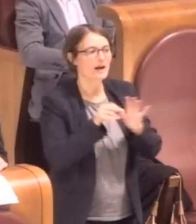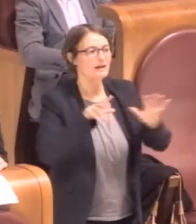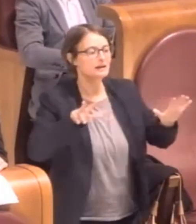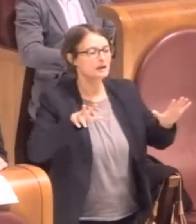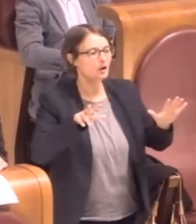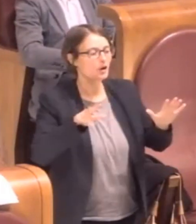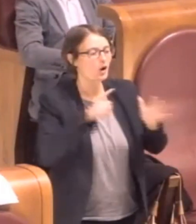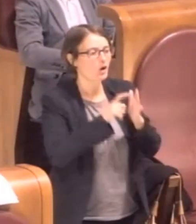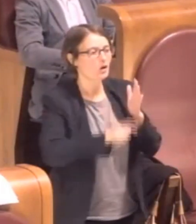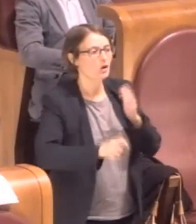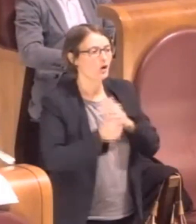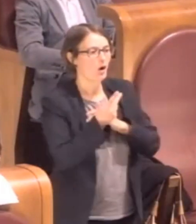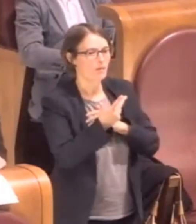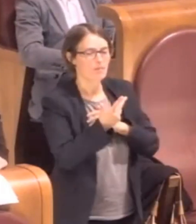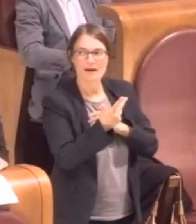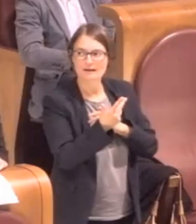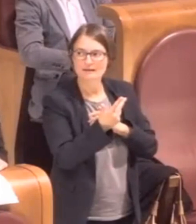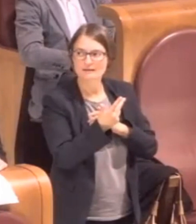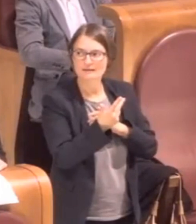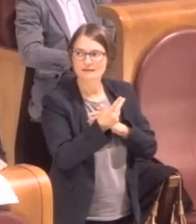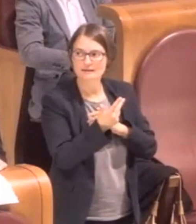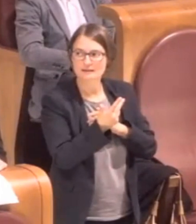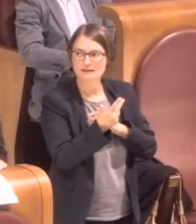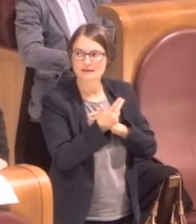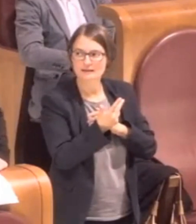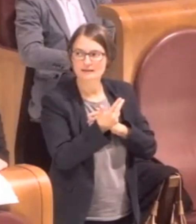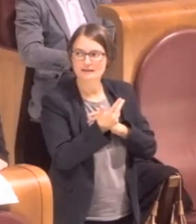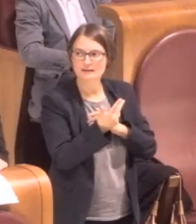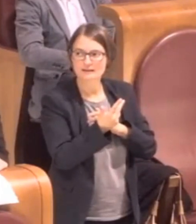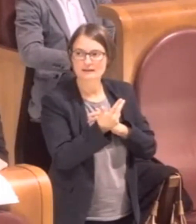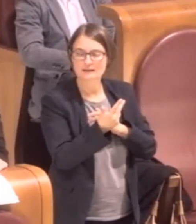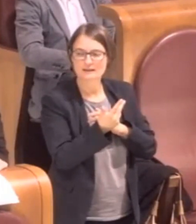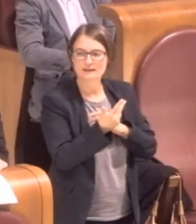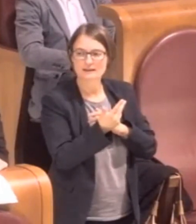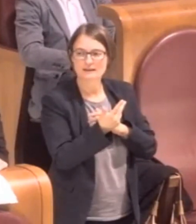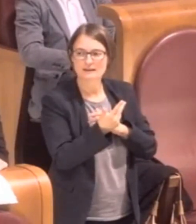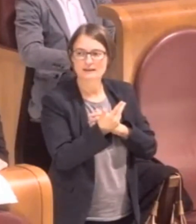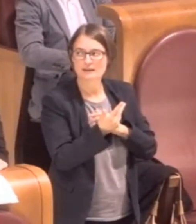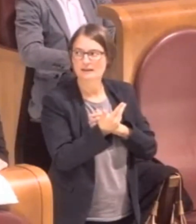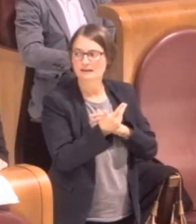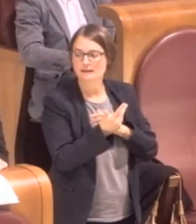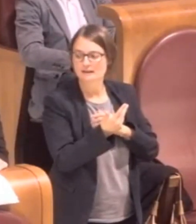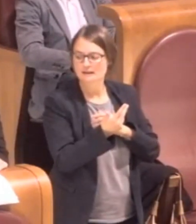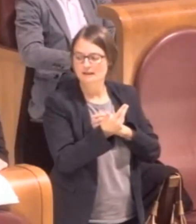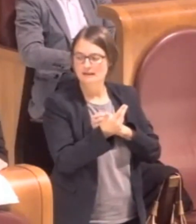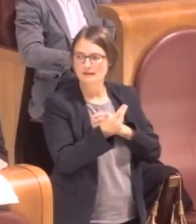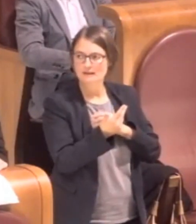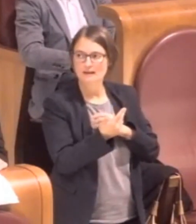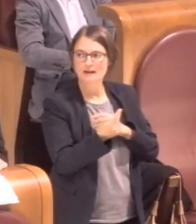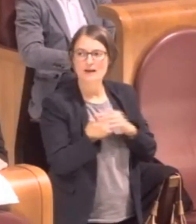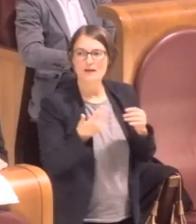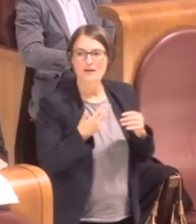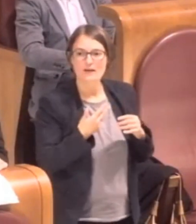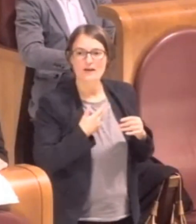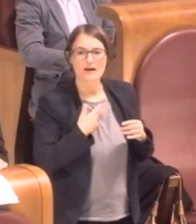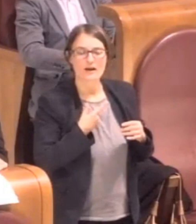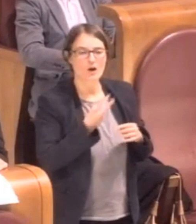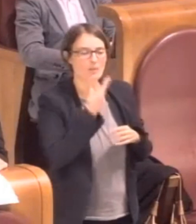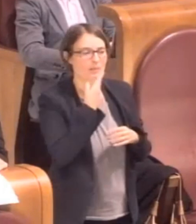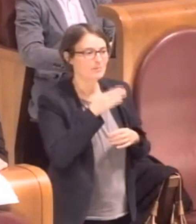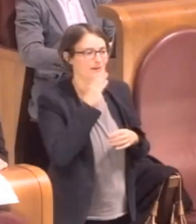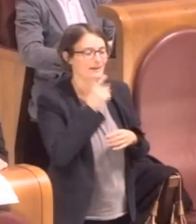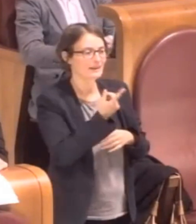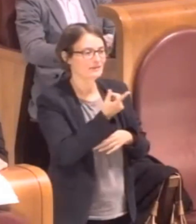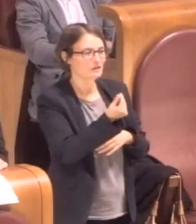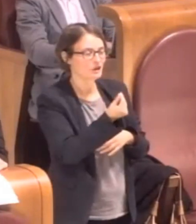vediamo l'innanzamento dei benefici economici all'85%